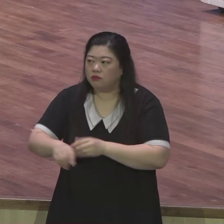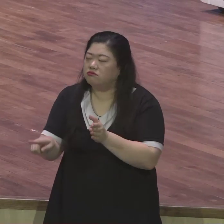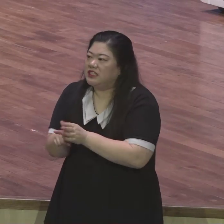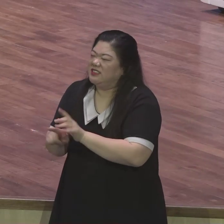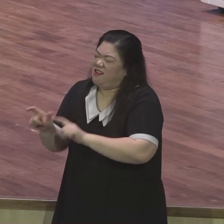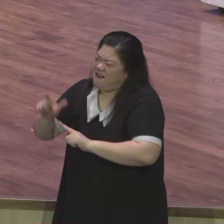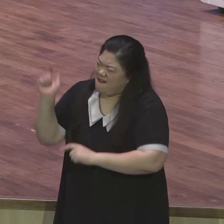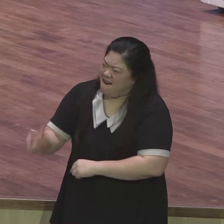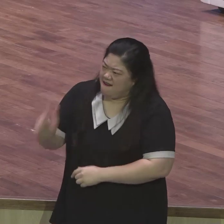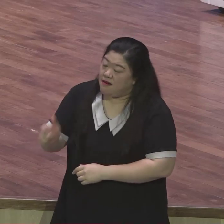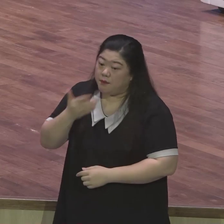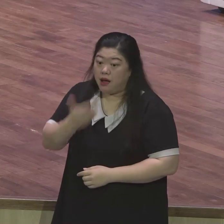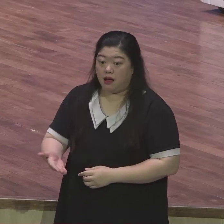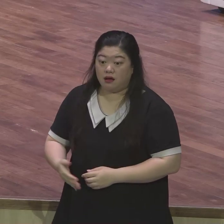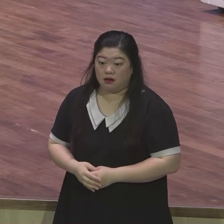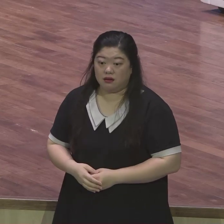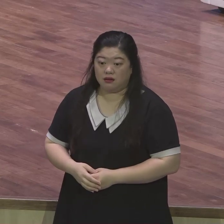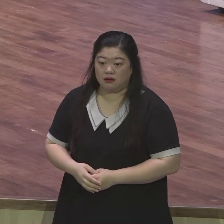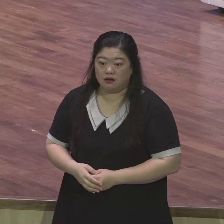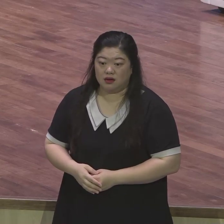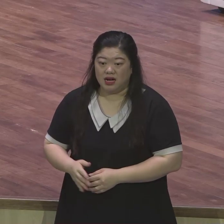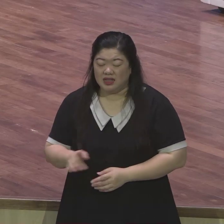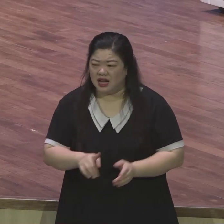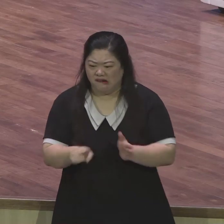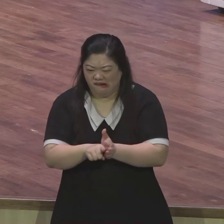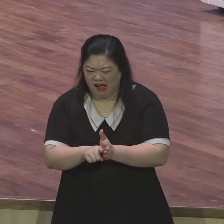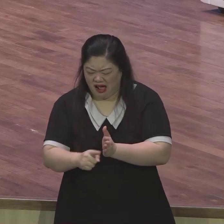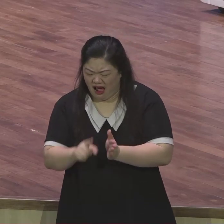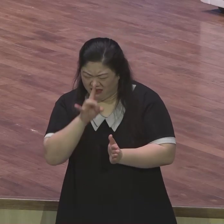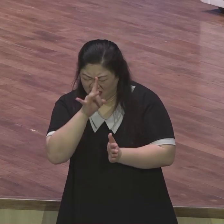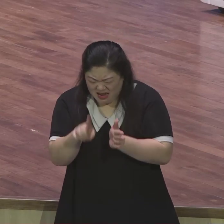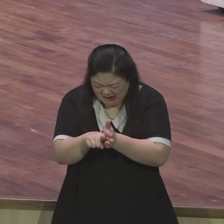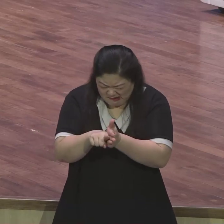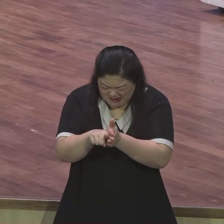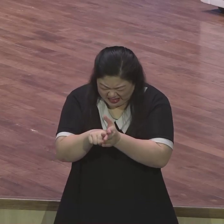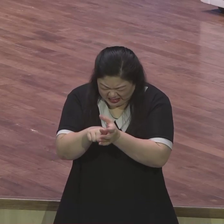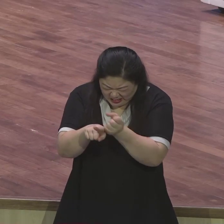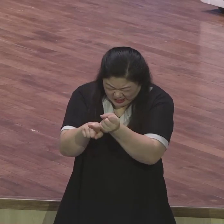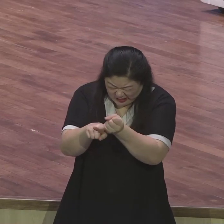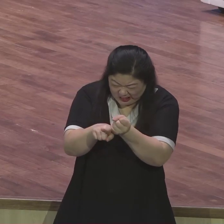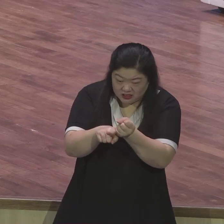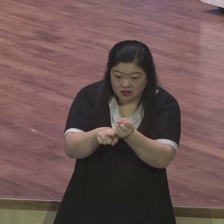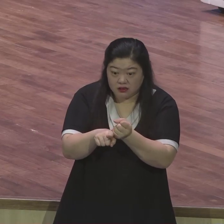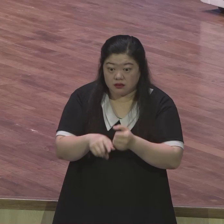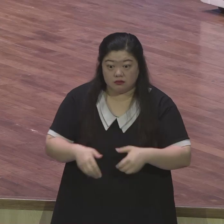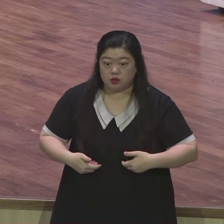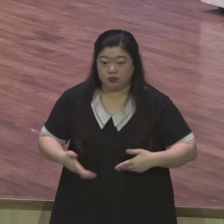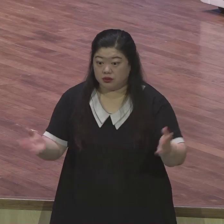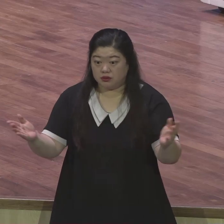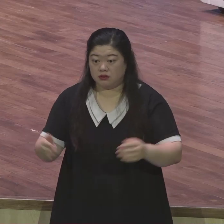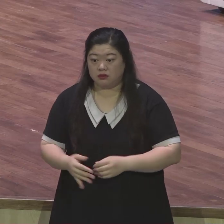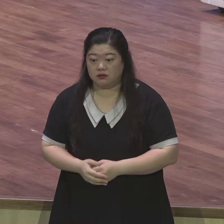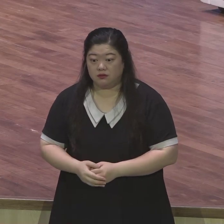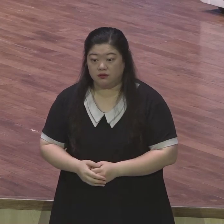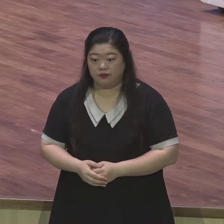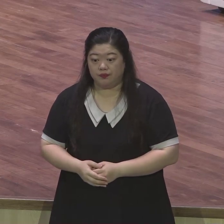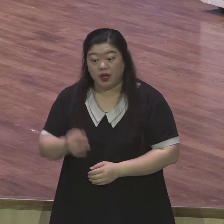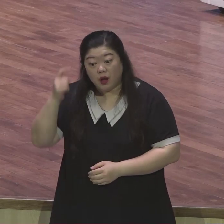내가 힘내서 하는 게 아니에요 정말 예수 그리스도 안에 있으면 하나님이 나를 물러나지 않게 붙잡고